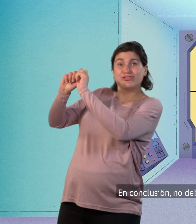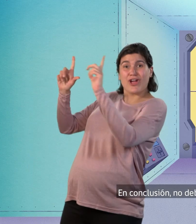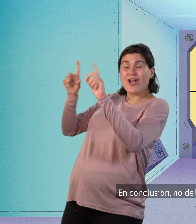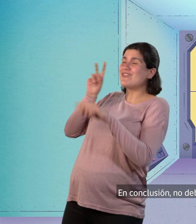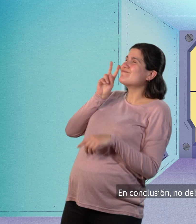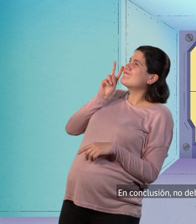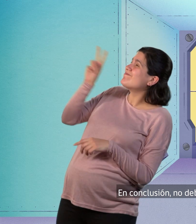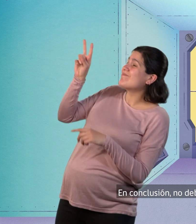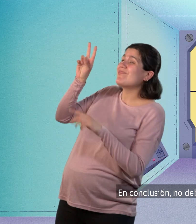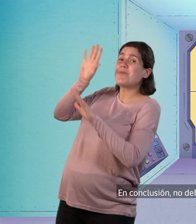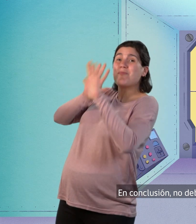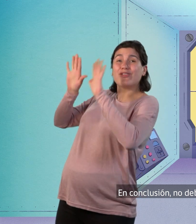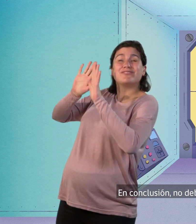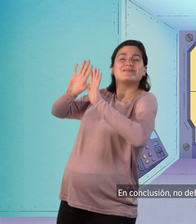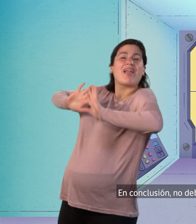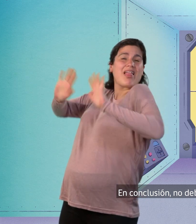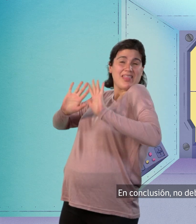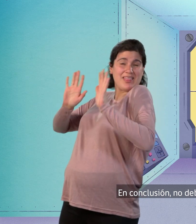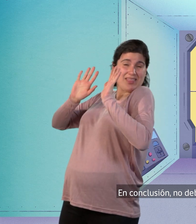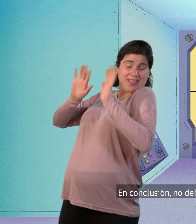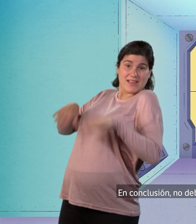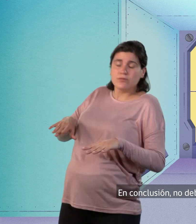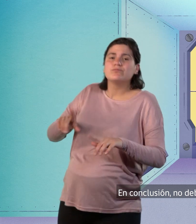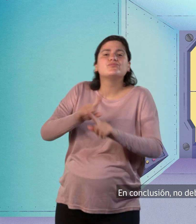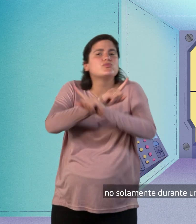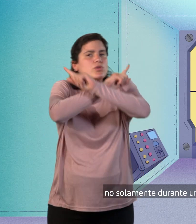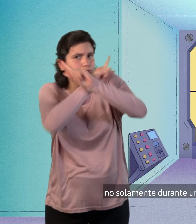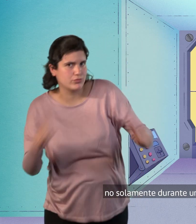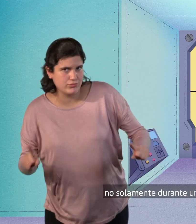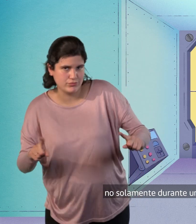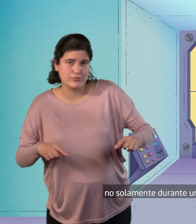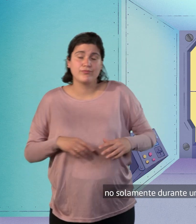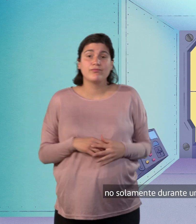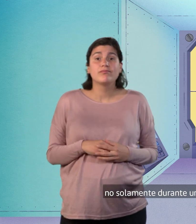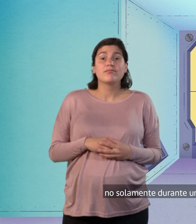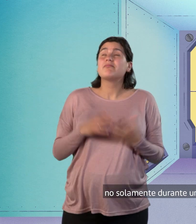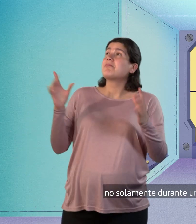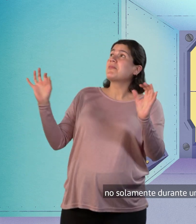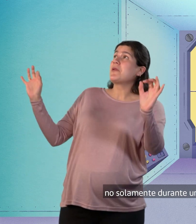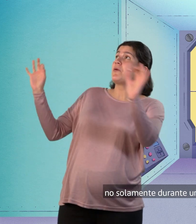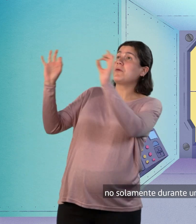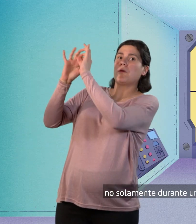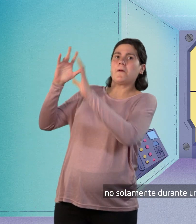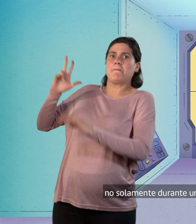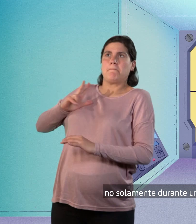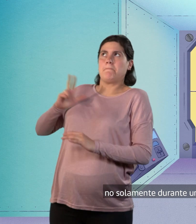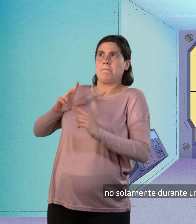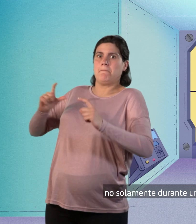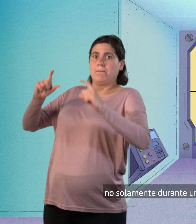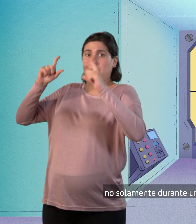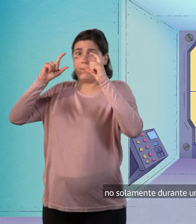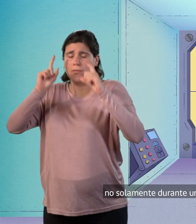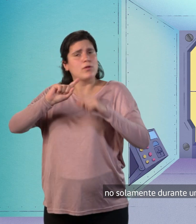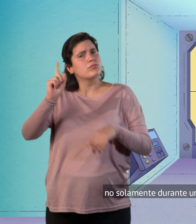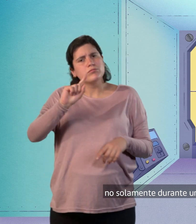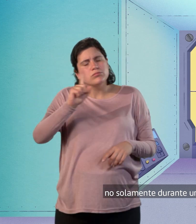no debemos mirar al sol sin protección, no solamente durante un eclipse,